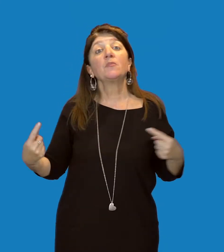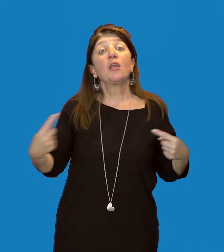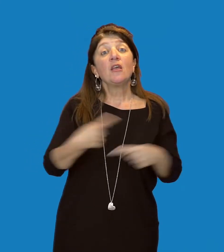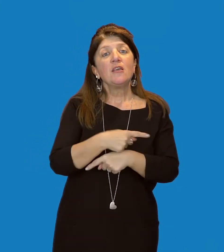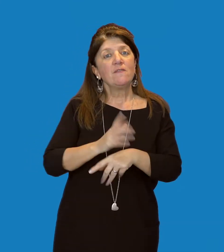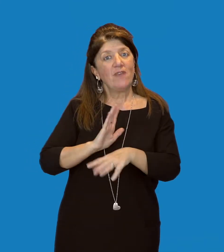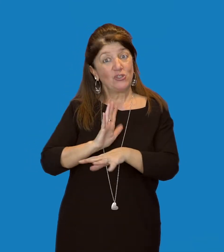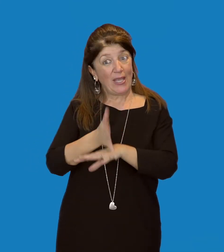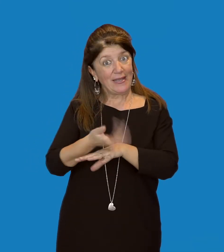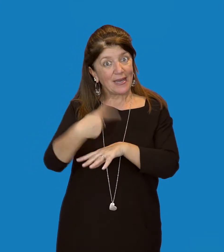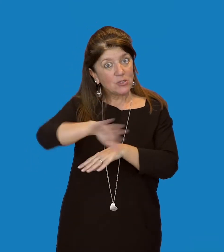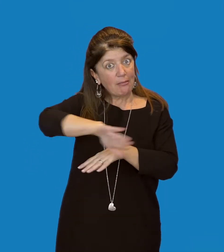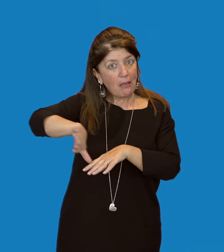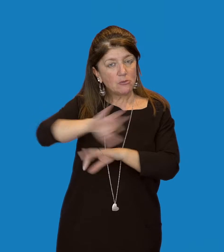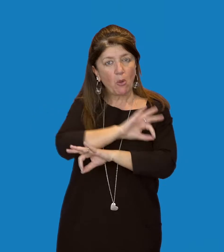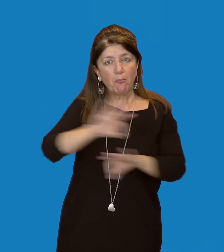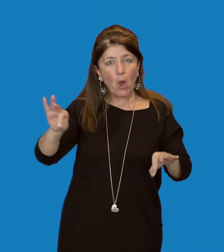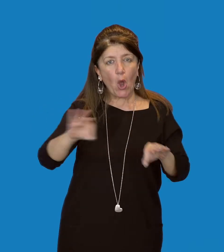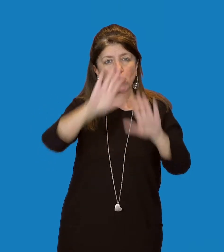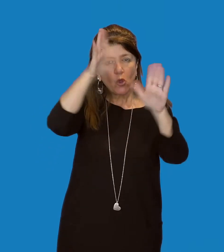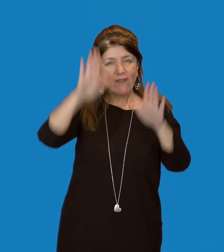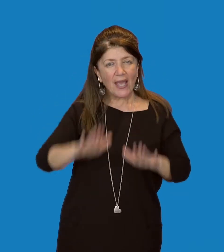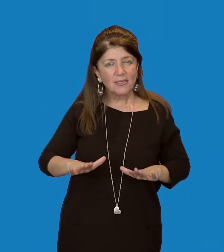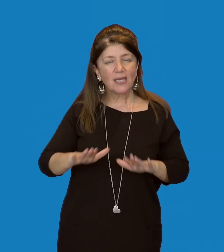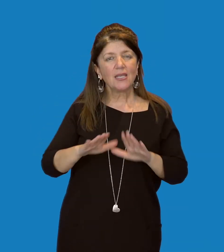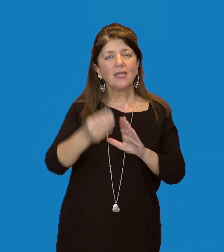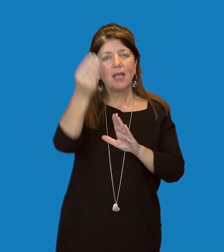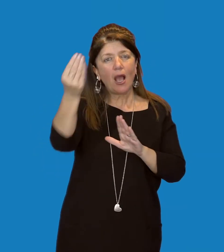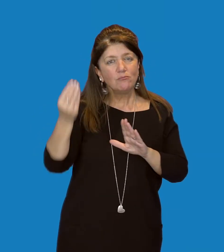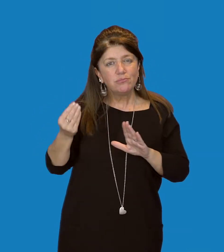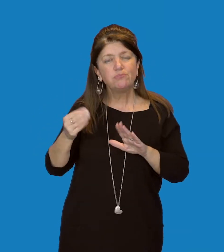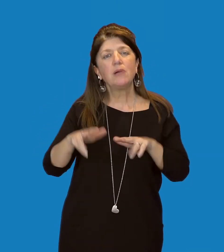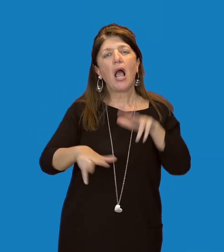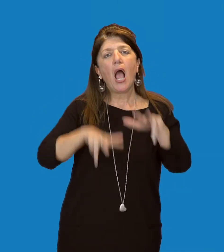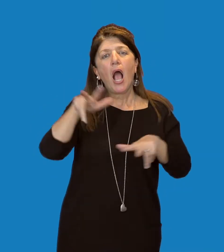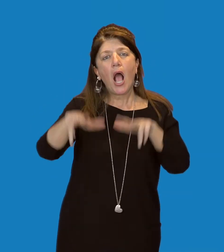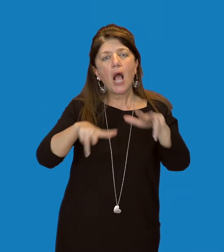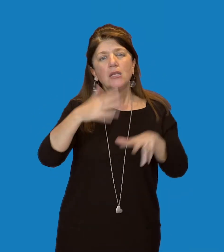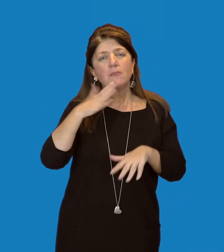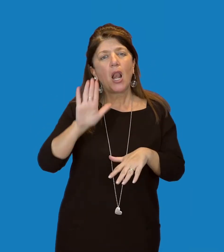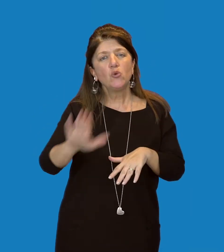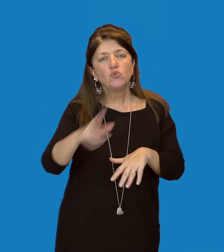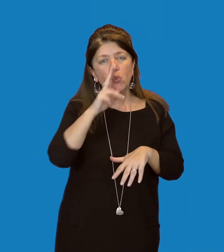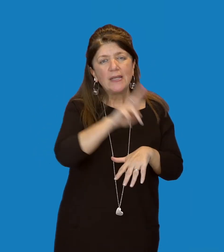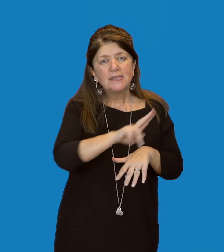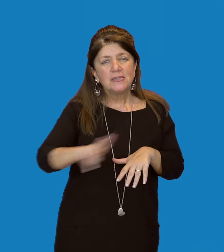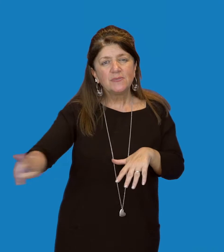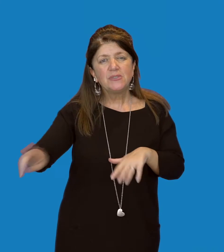invece una piccola vetrina ospita una selezione di animali appartenenti a specie tipiche della savana africana.